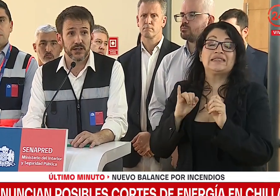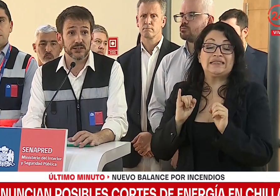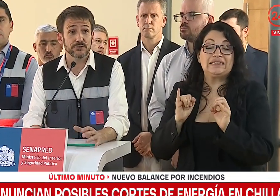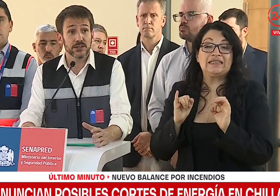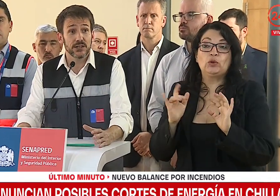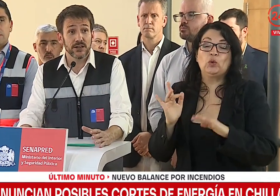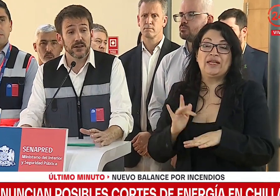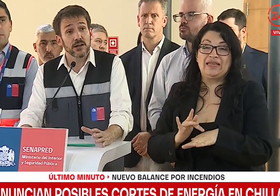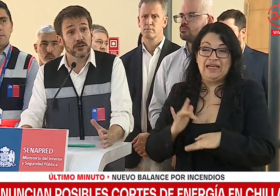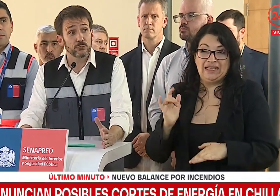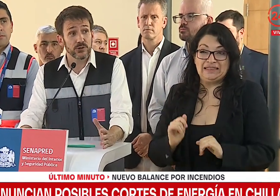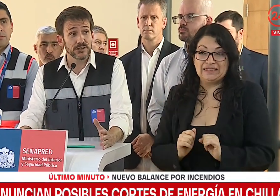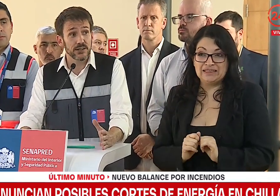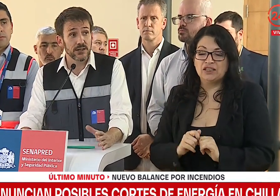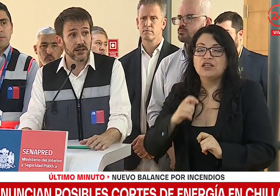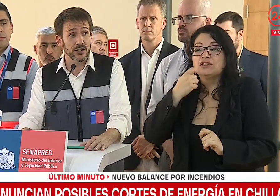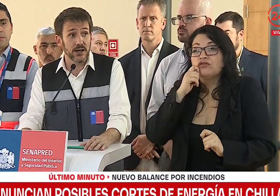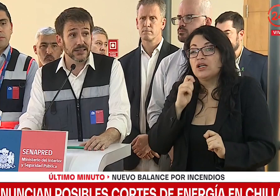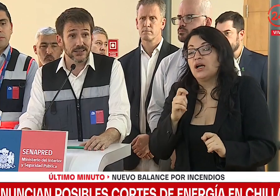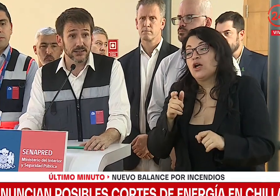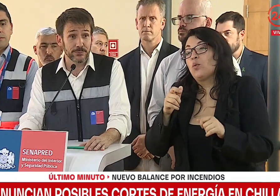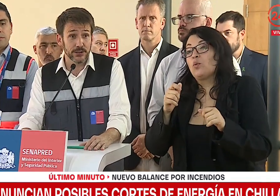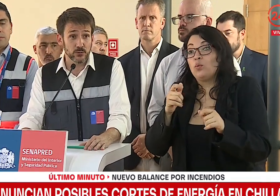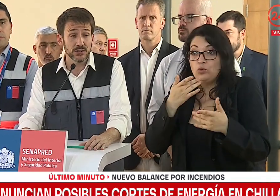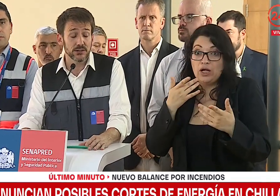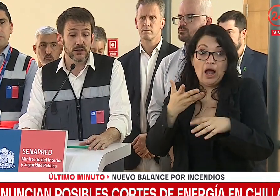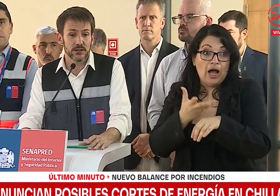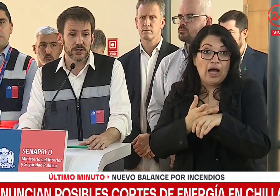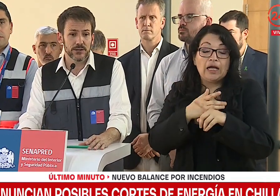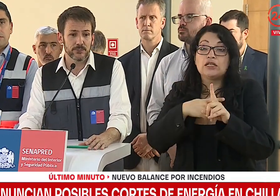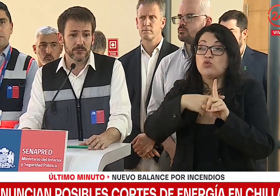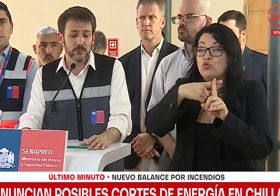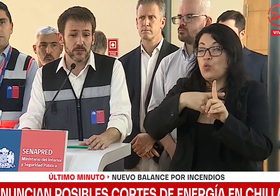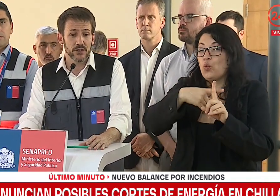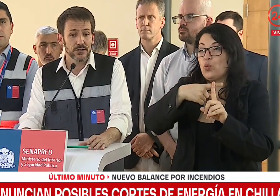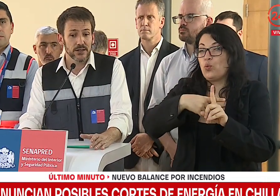eso significa que esa fragilidad la deja expuesta a altas temperaturas.